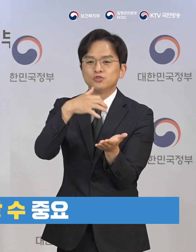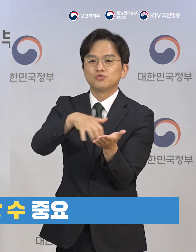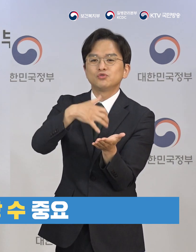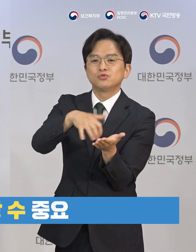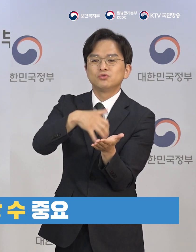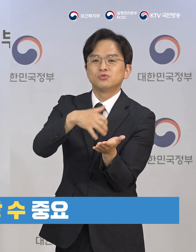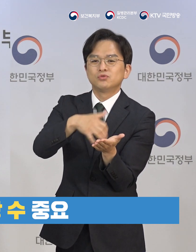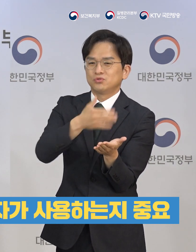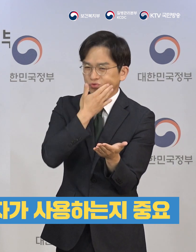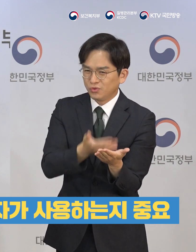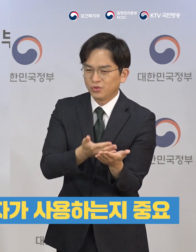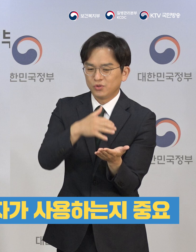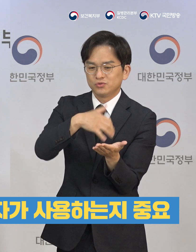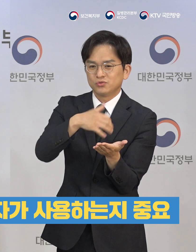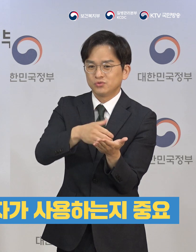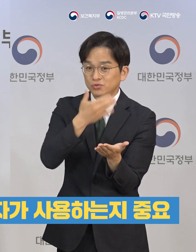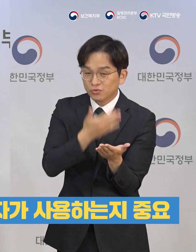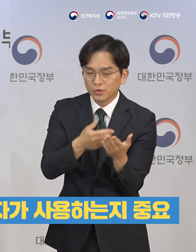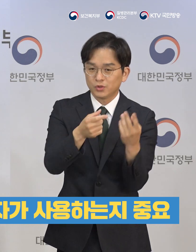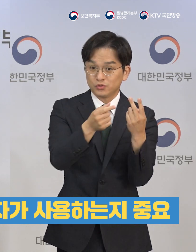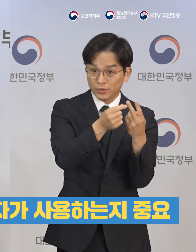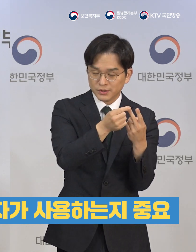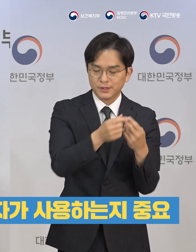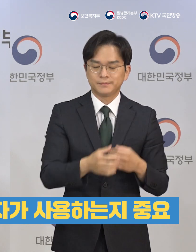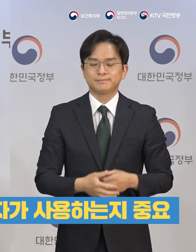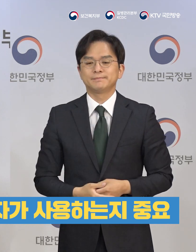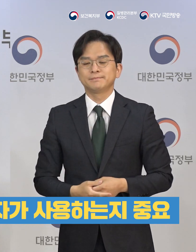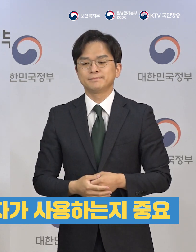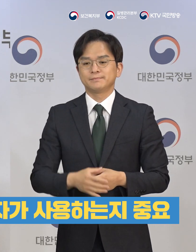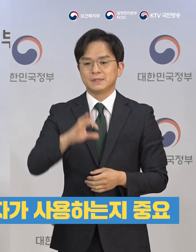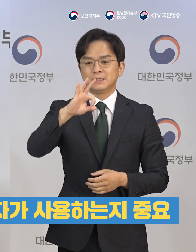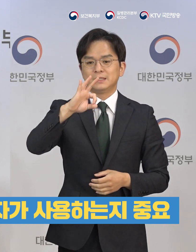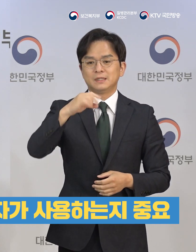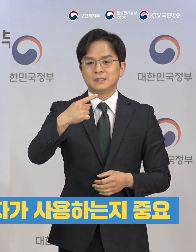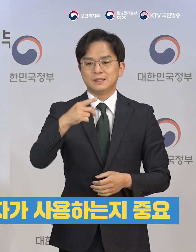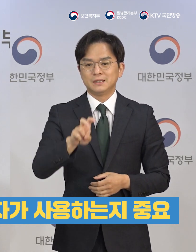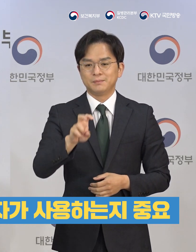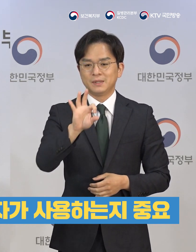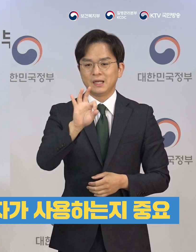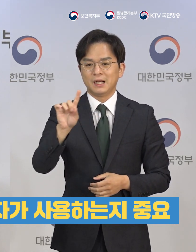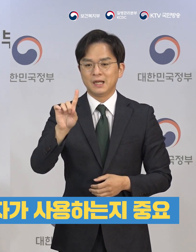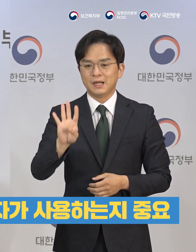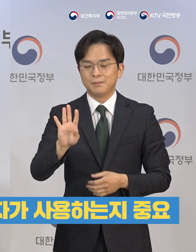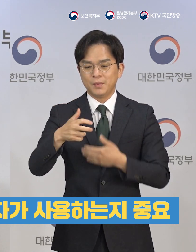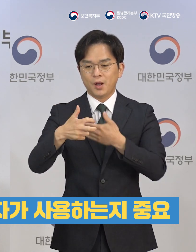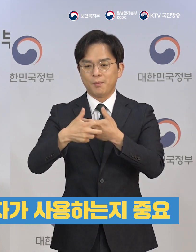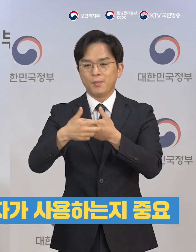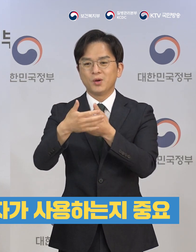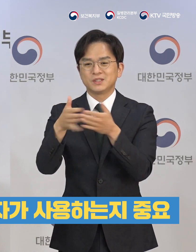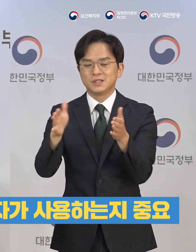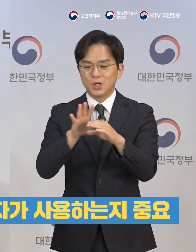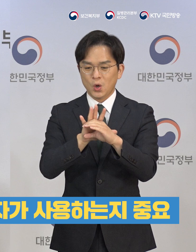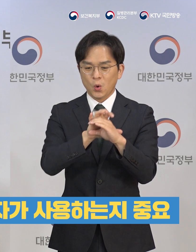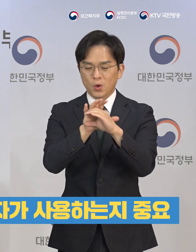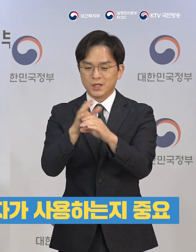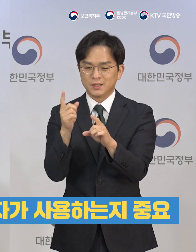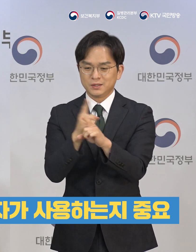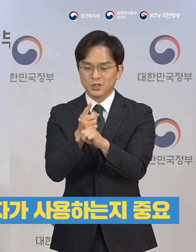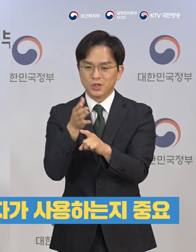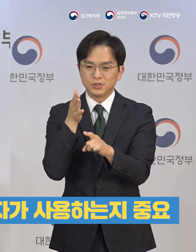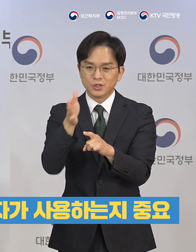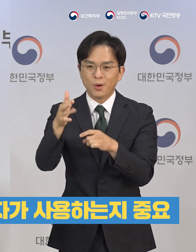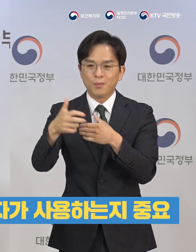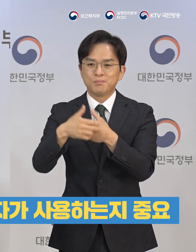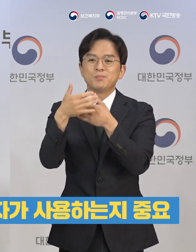음압병상이 몇 개가 있느냐는 것도 중요하지만 그 음압병상을 실제로 어떤 상태에 있는 환자가 차지하고